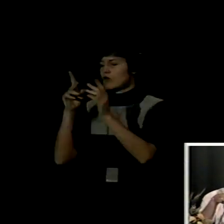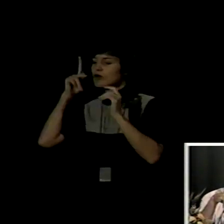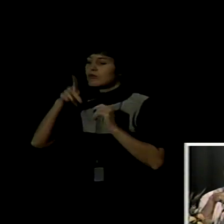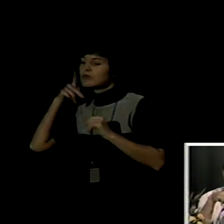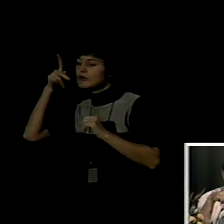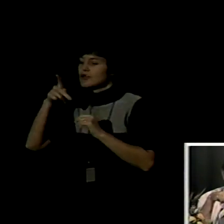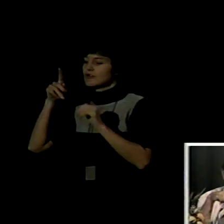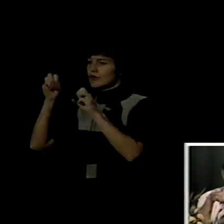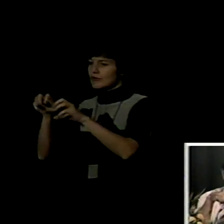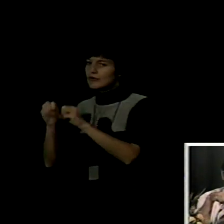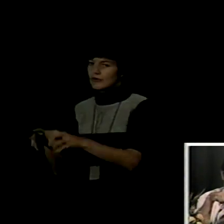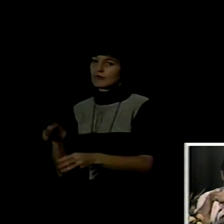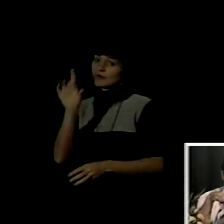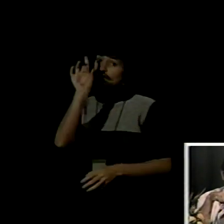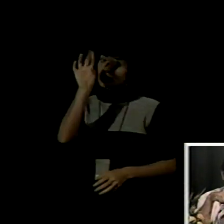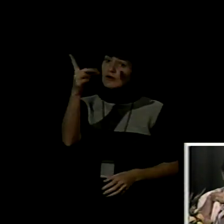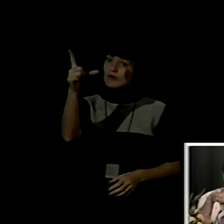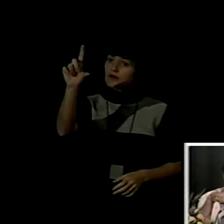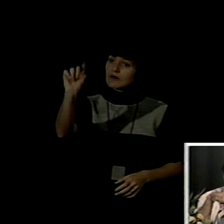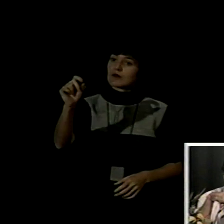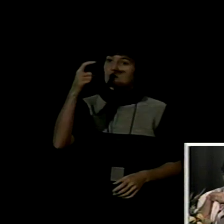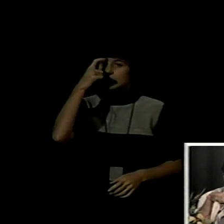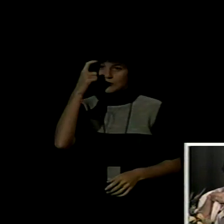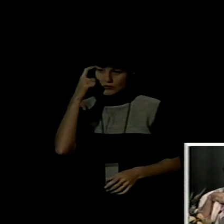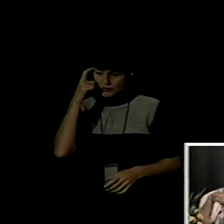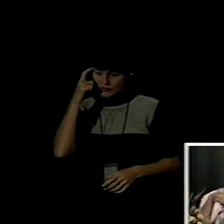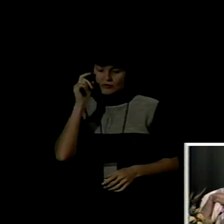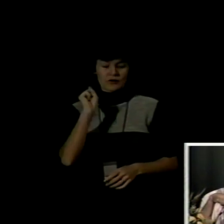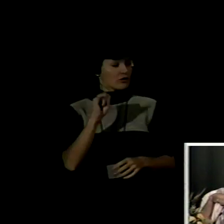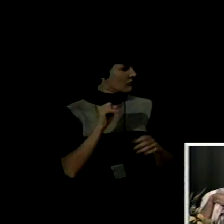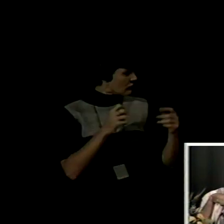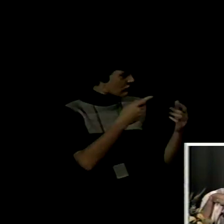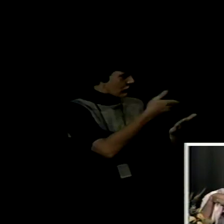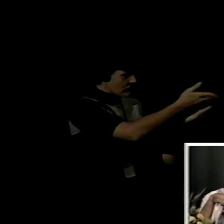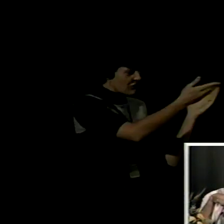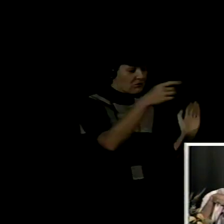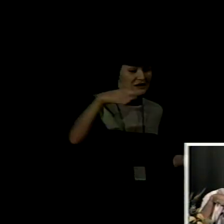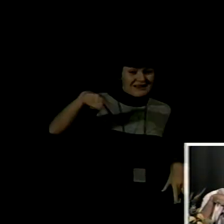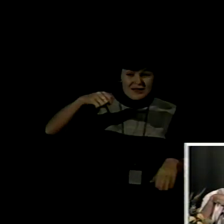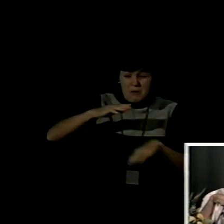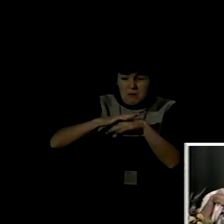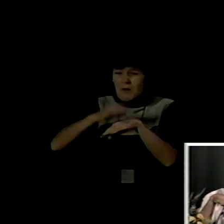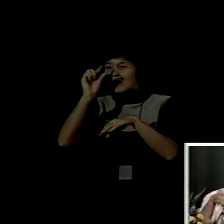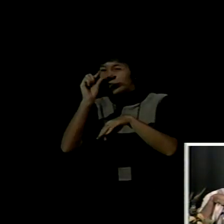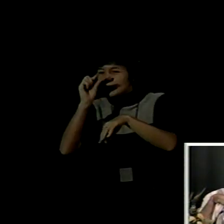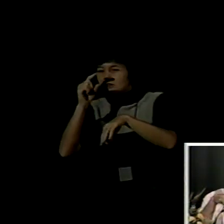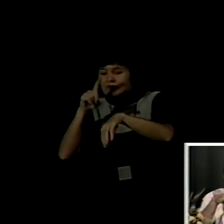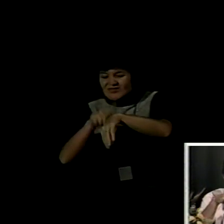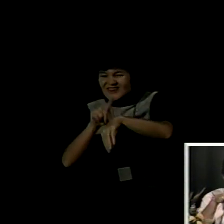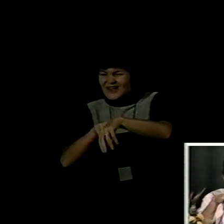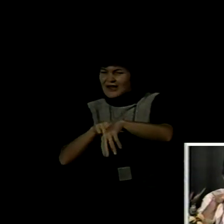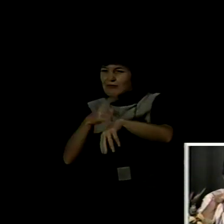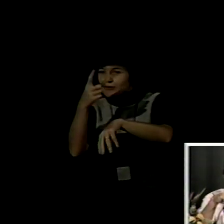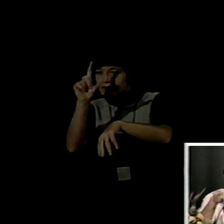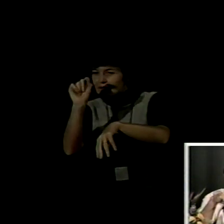creen que lo que tienen que decir es ineludiblemente necesario en esos minutos sobrantes,